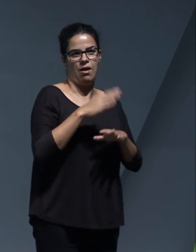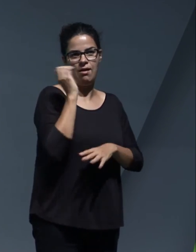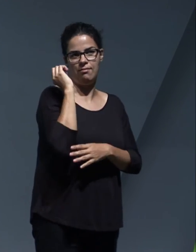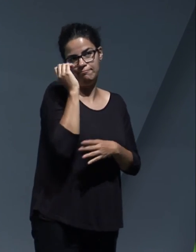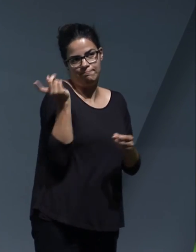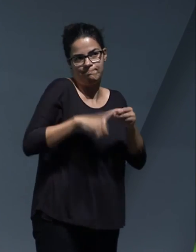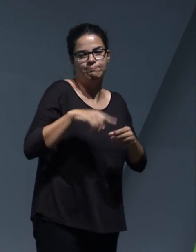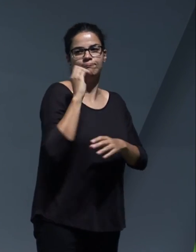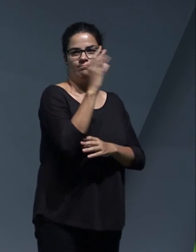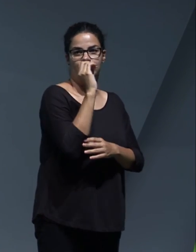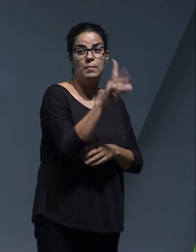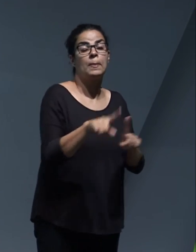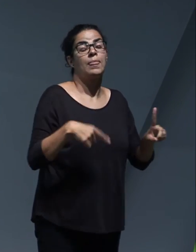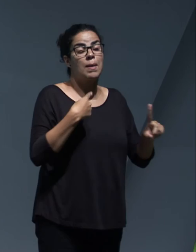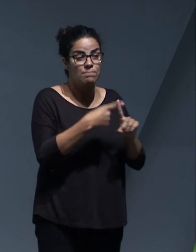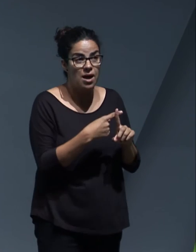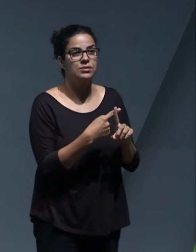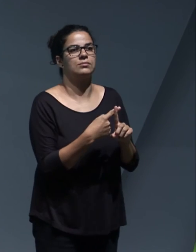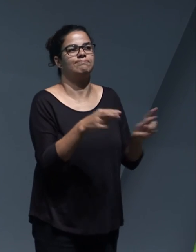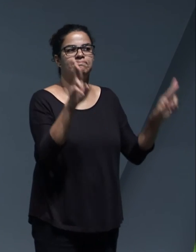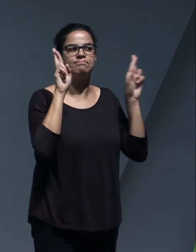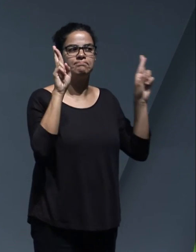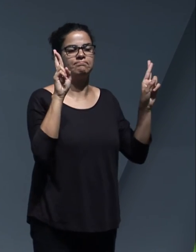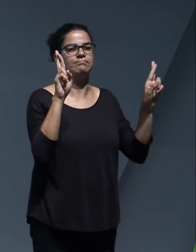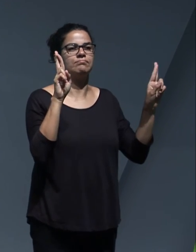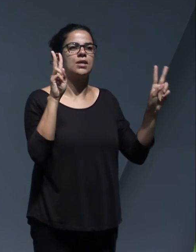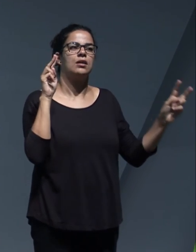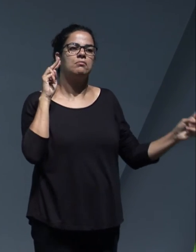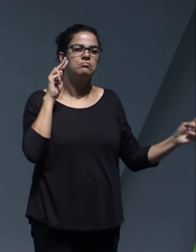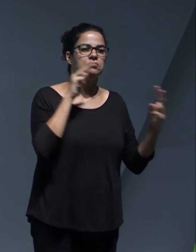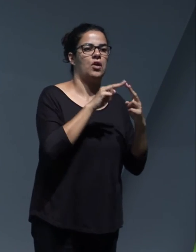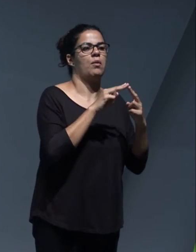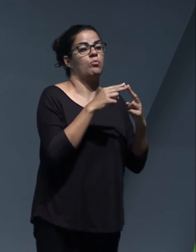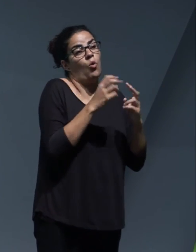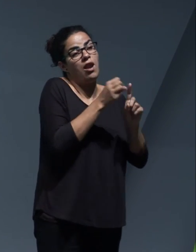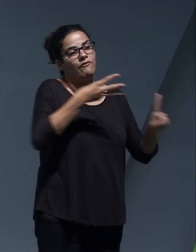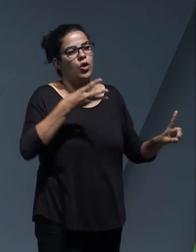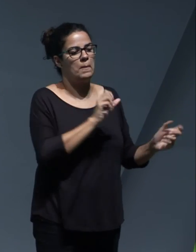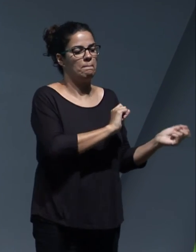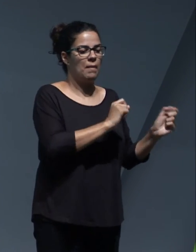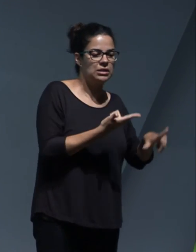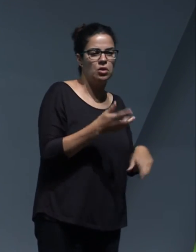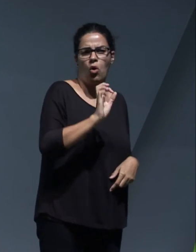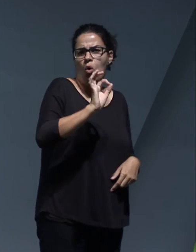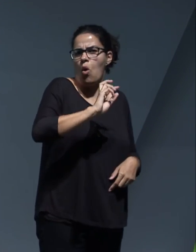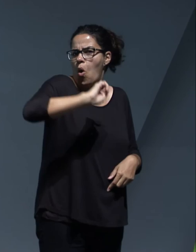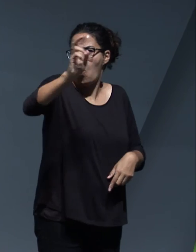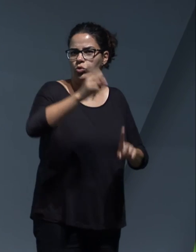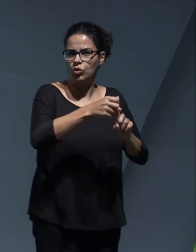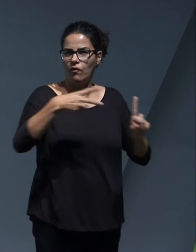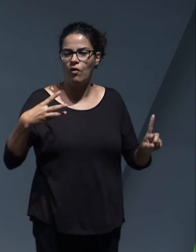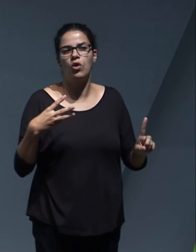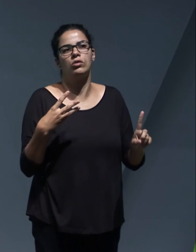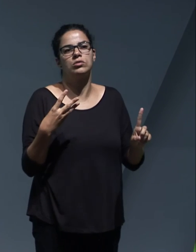desearle y con el deseo de que nos podamos ver encontrar en foros de este tipo o en otro tipo de foros más, con un